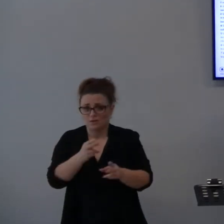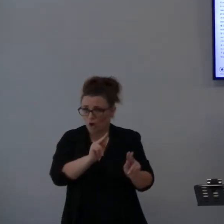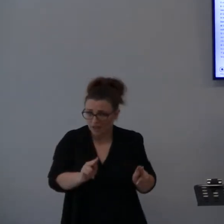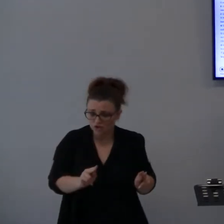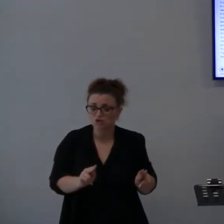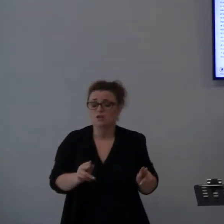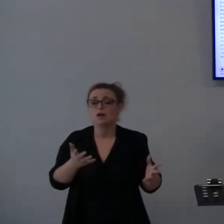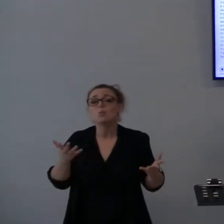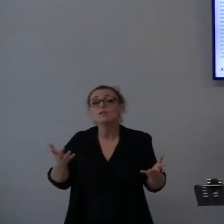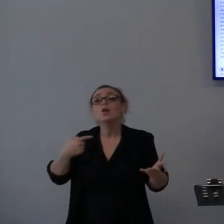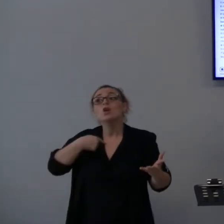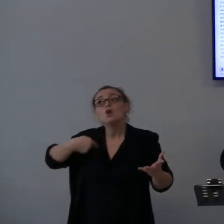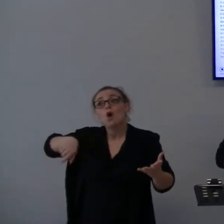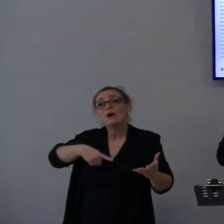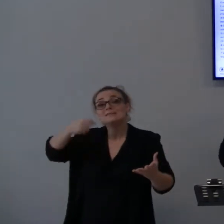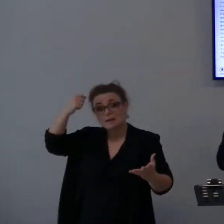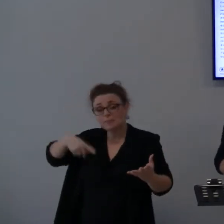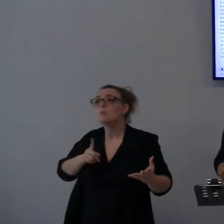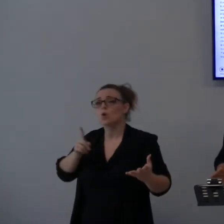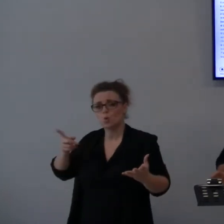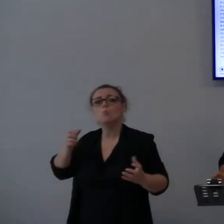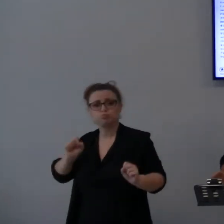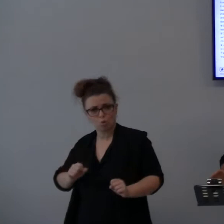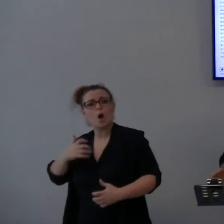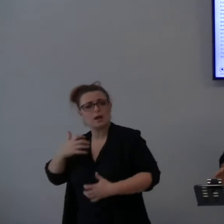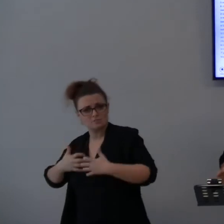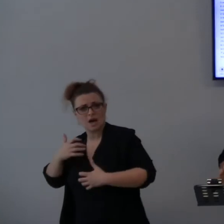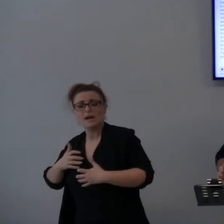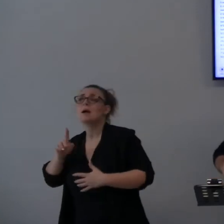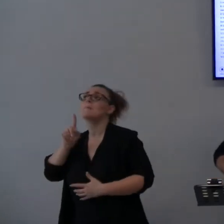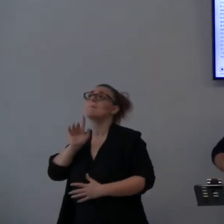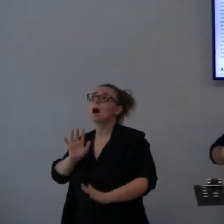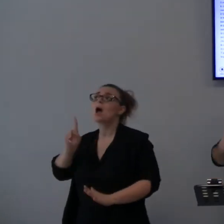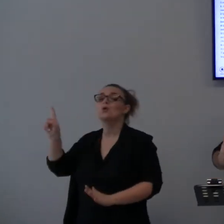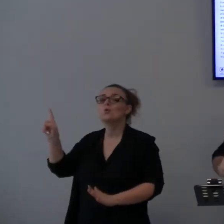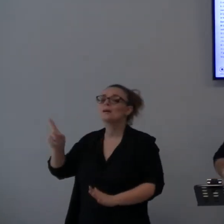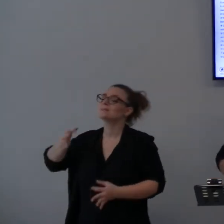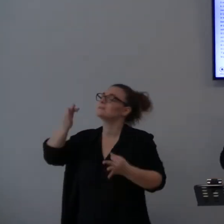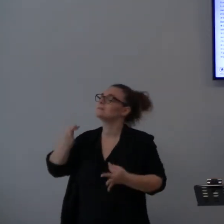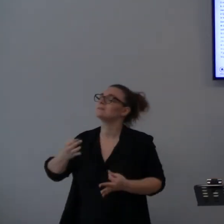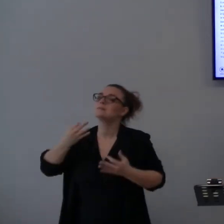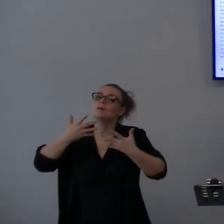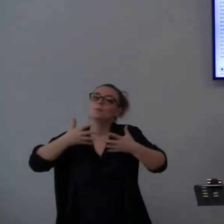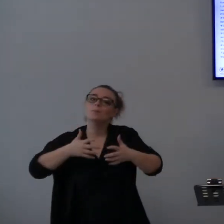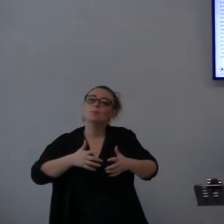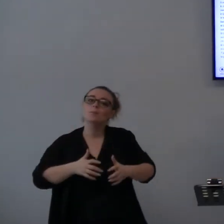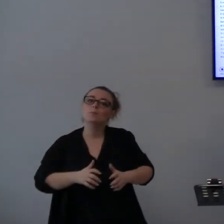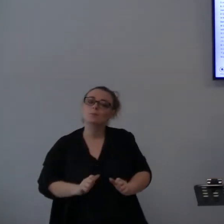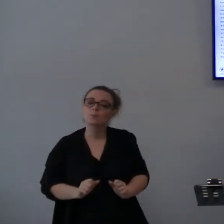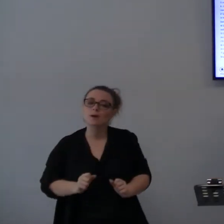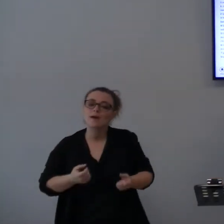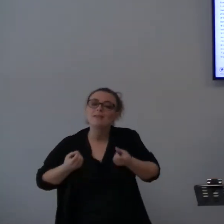sappiamo che lui si arrabbia. Ma a un certo punto si calma. E usa più bontà di quanta